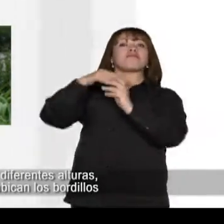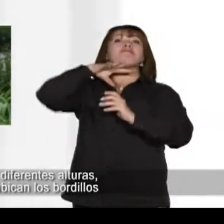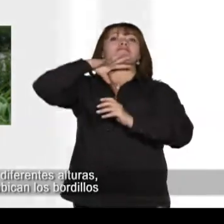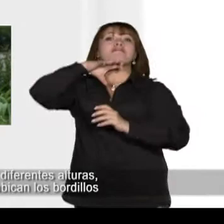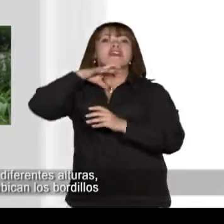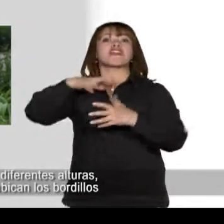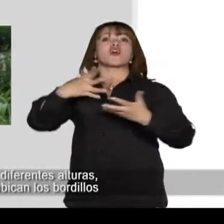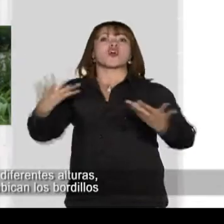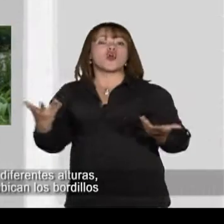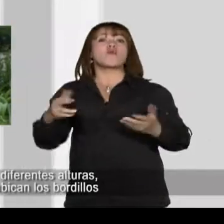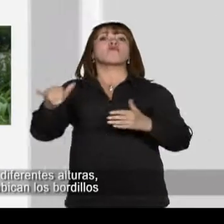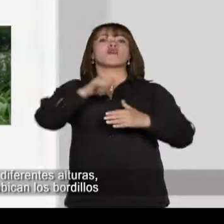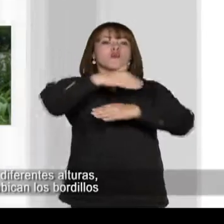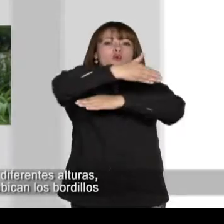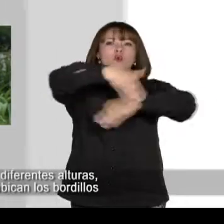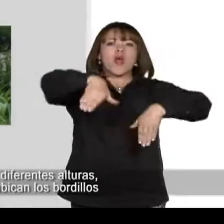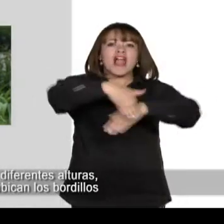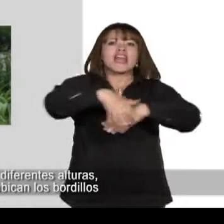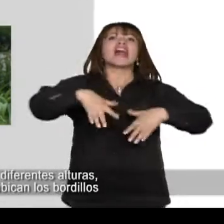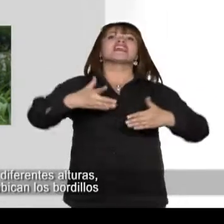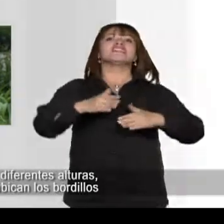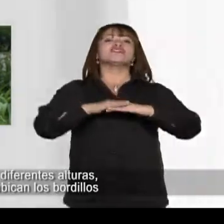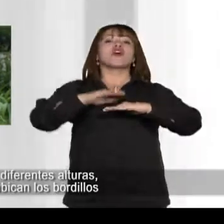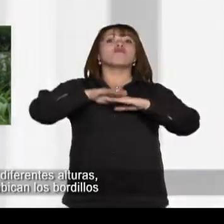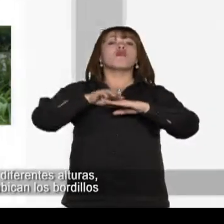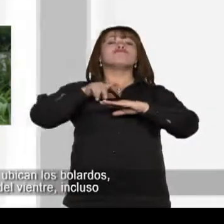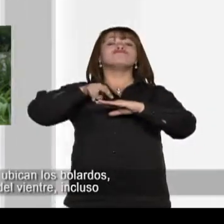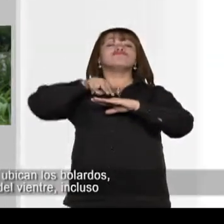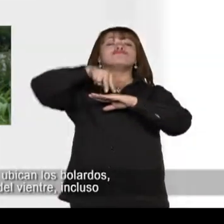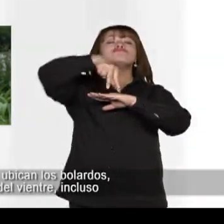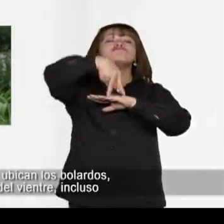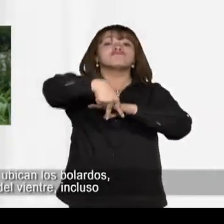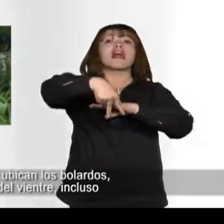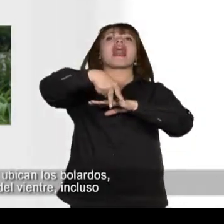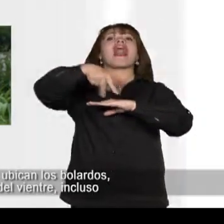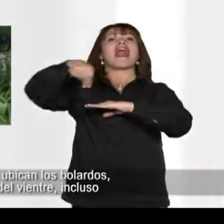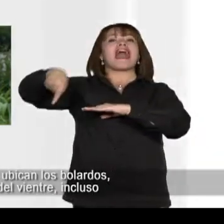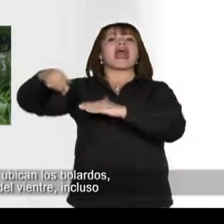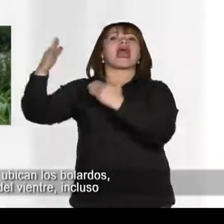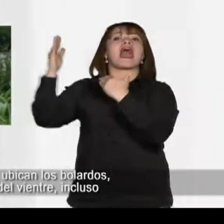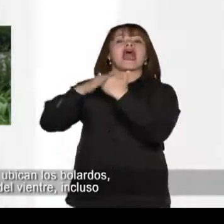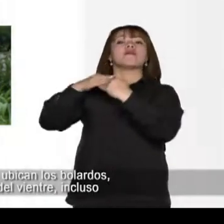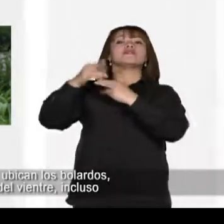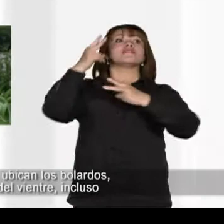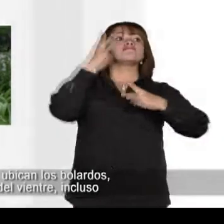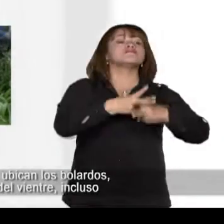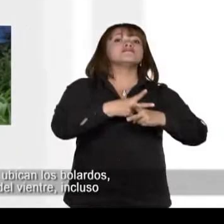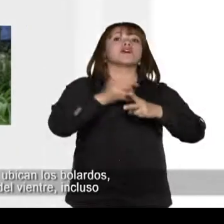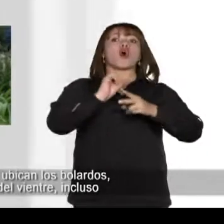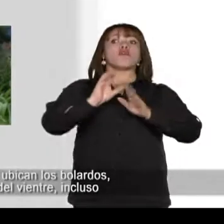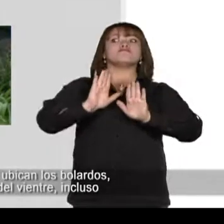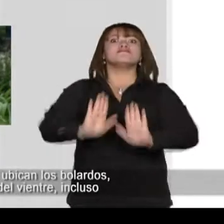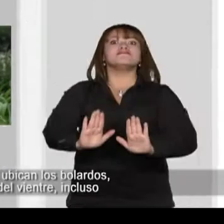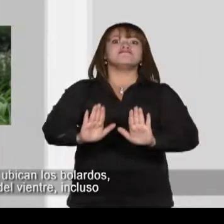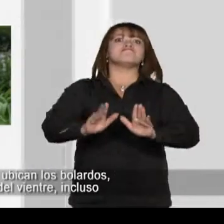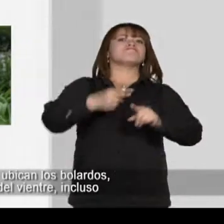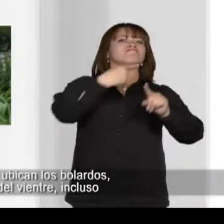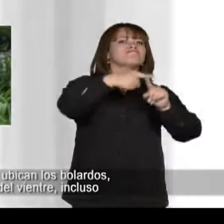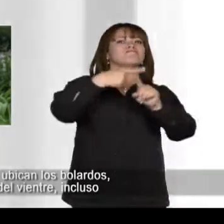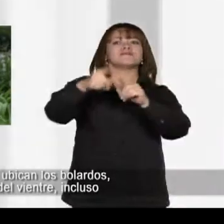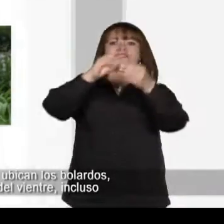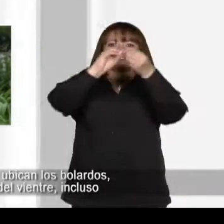refiero? Ubican los bordillos de los andenes, ubican los volardos,